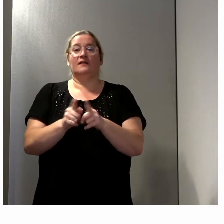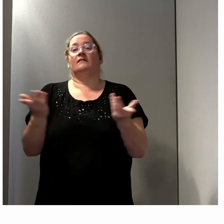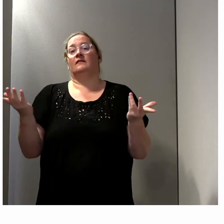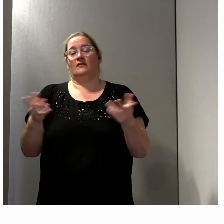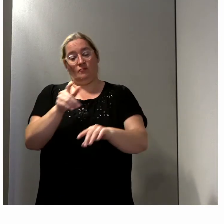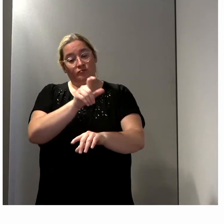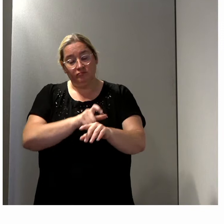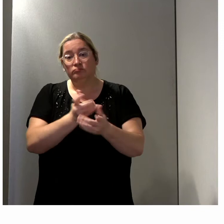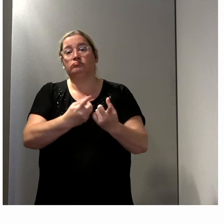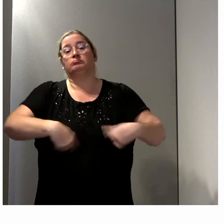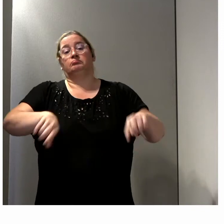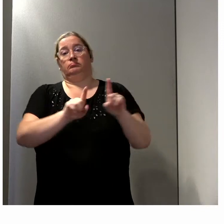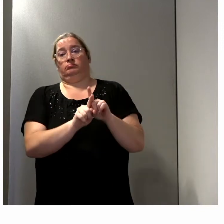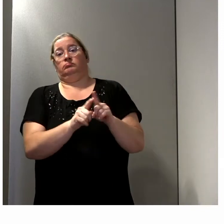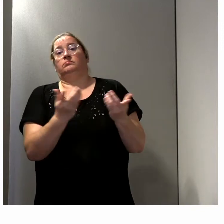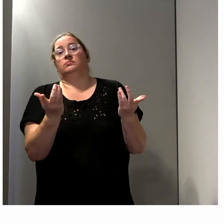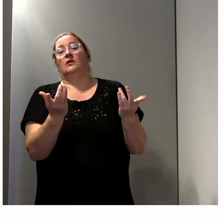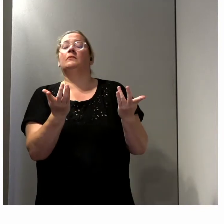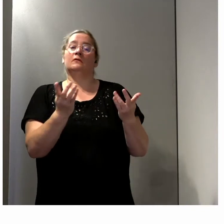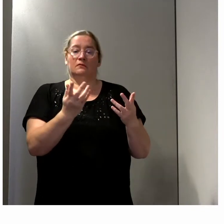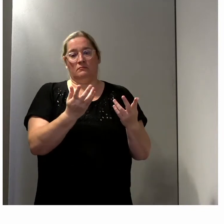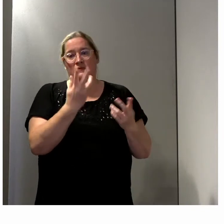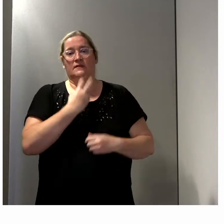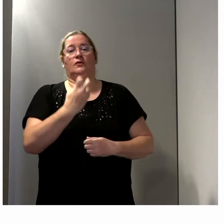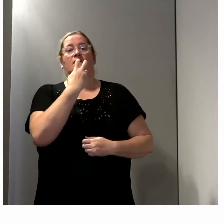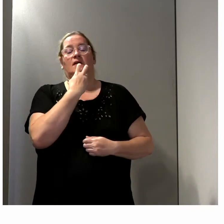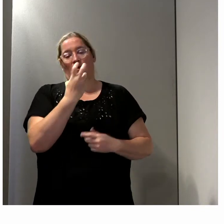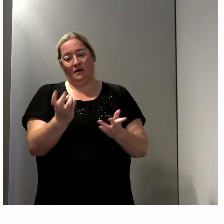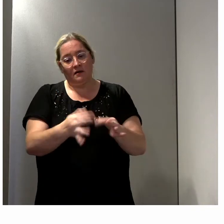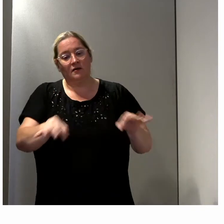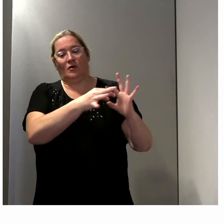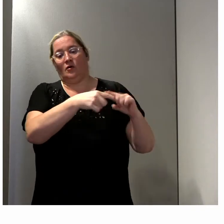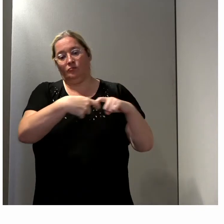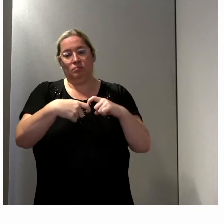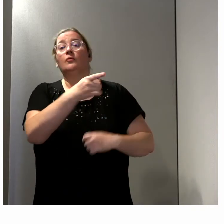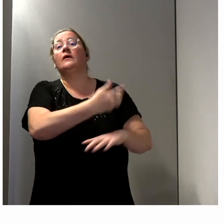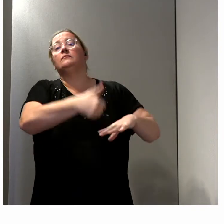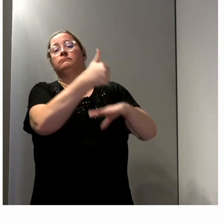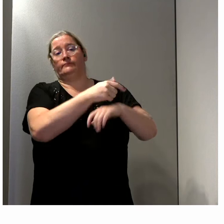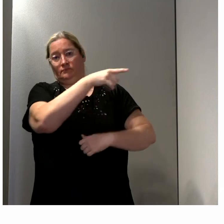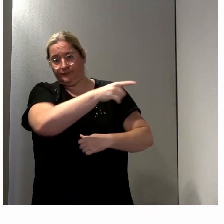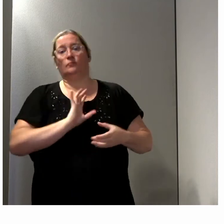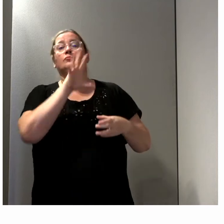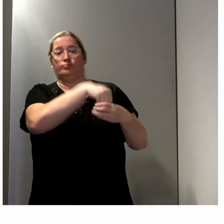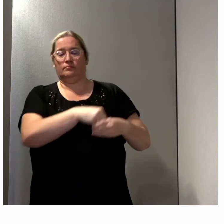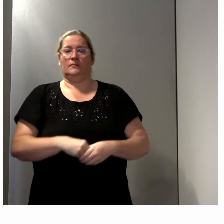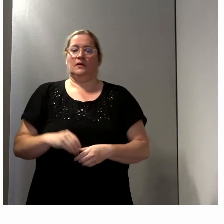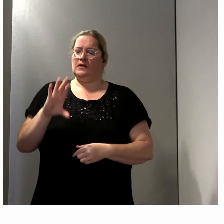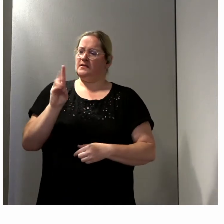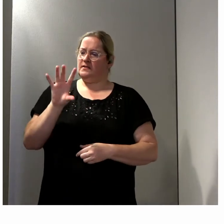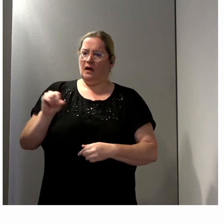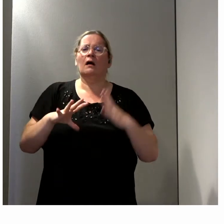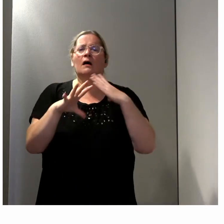et territoire, présidée par Mathieu Chatelain, qui vient d'introduire cette table ronde. Alors, un CDCA, simplement en quelques mots,